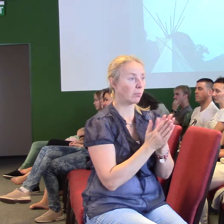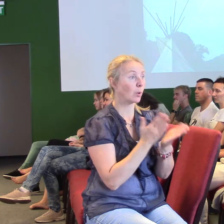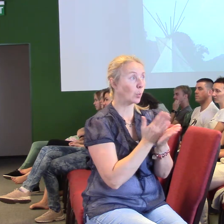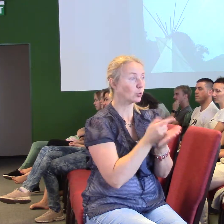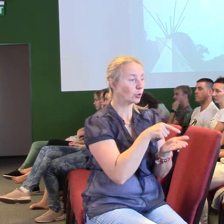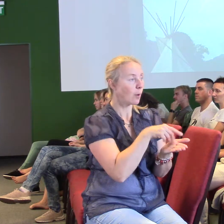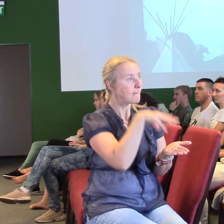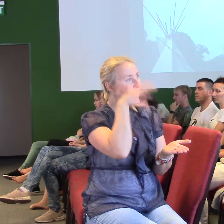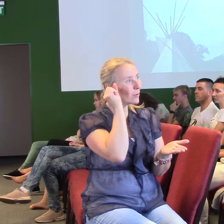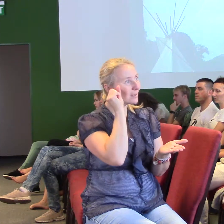dávají život.